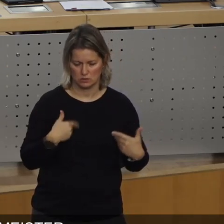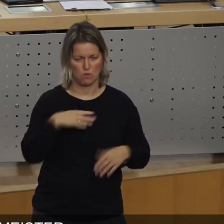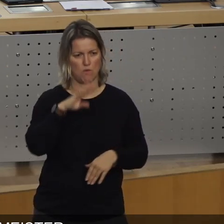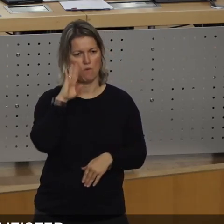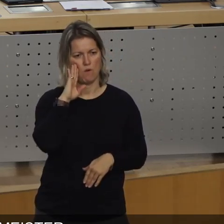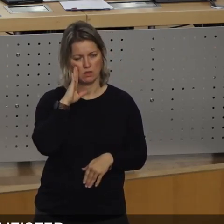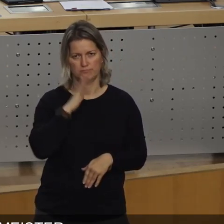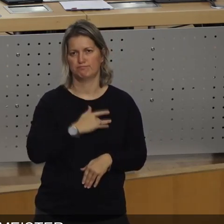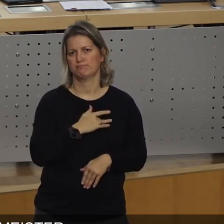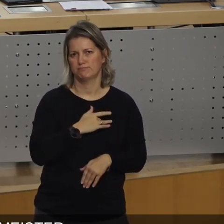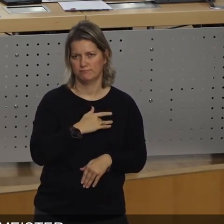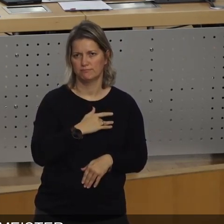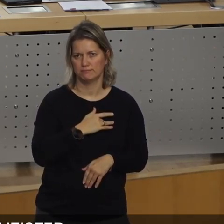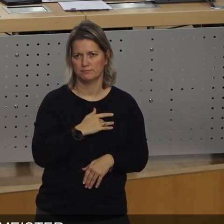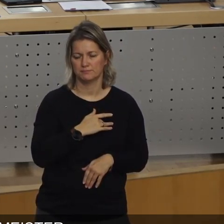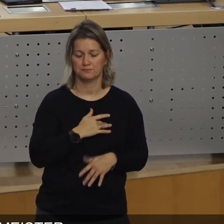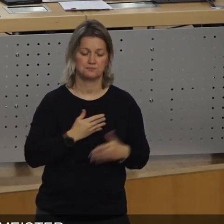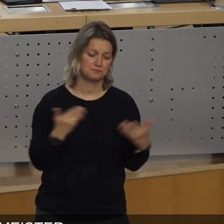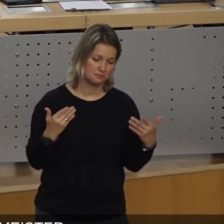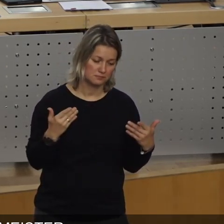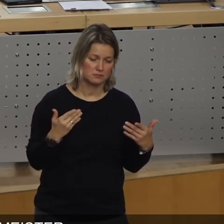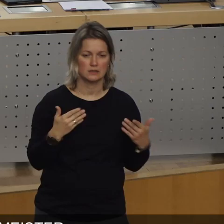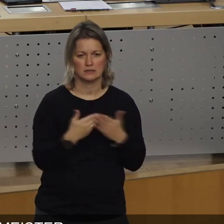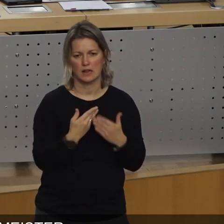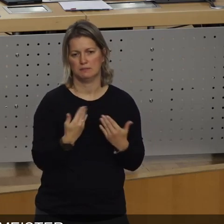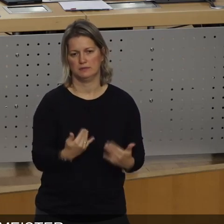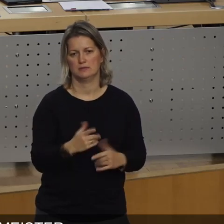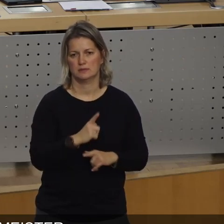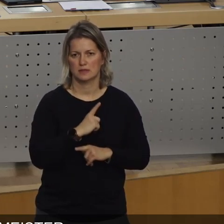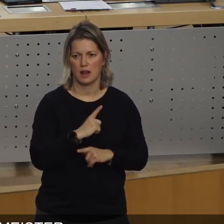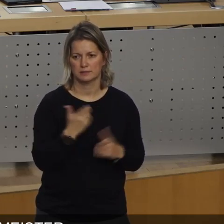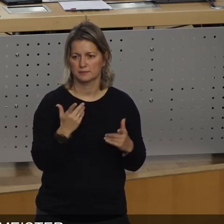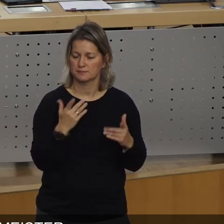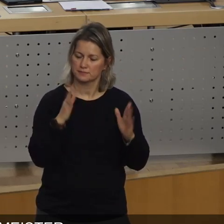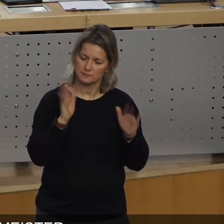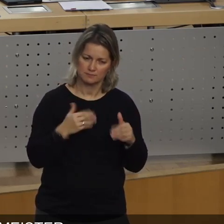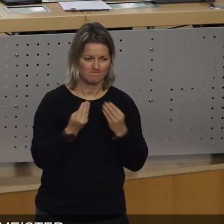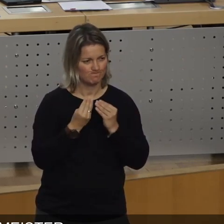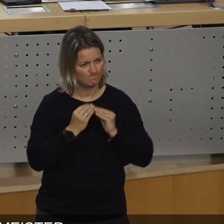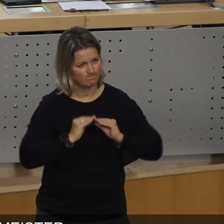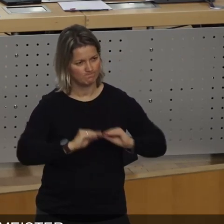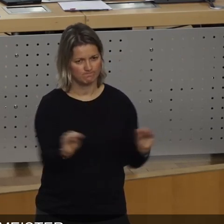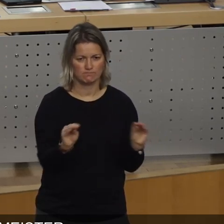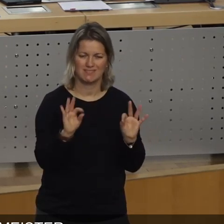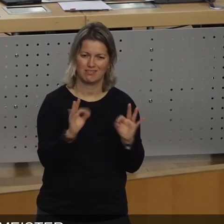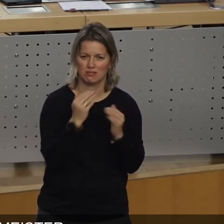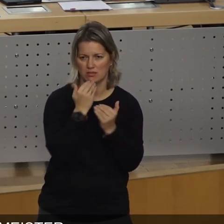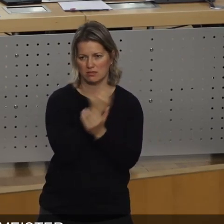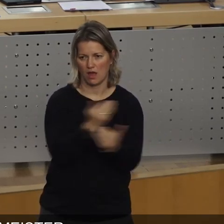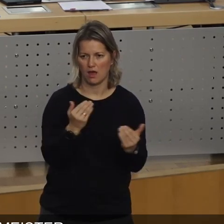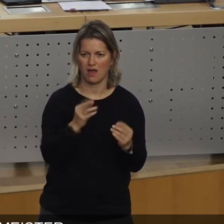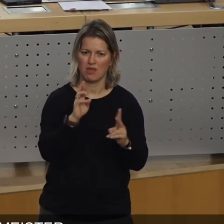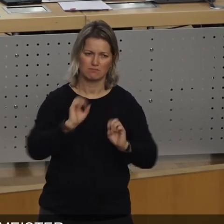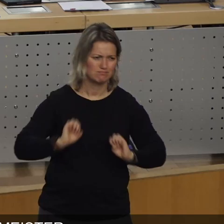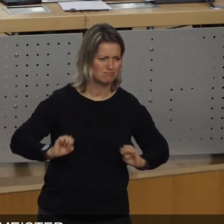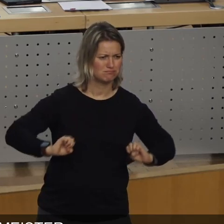Deswegen gilt von meiner Seite erst einmal an dieser Stelle ein ganz, ganz großes Dankeschön an alle Akteure